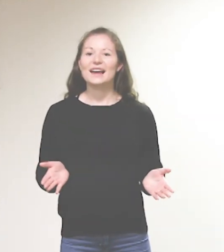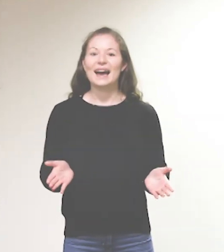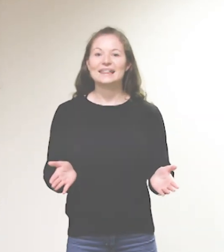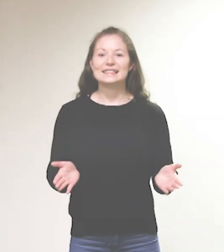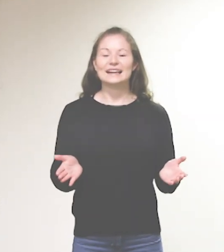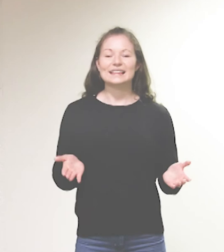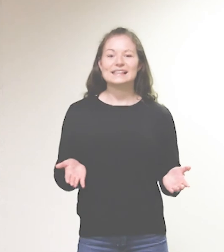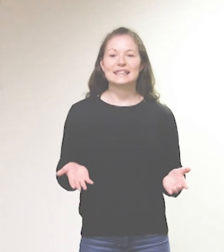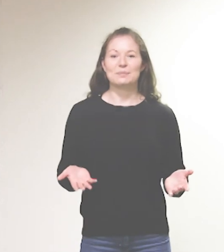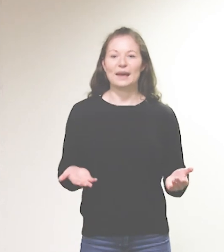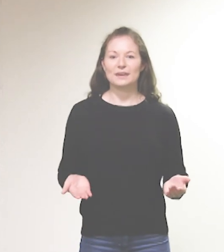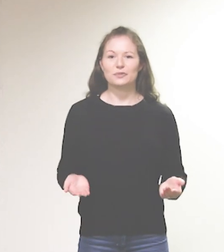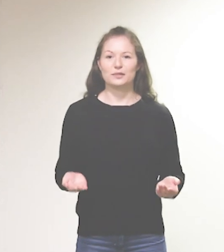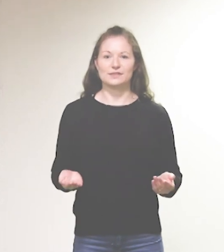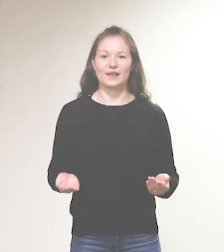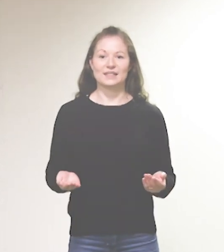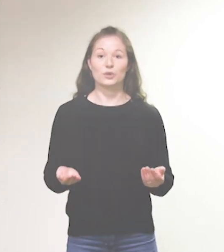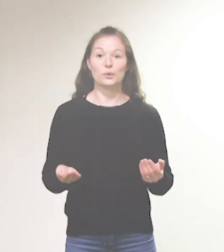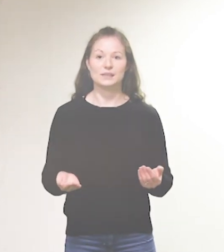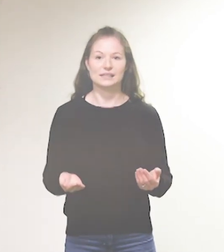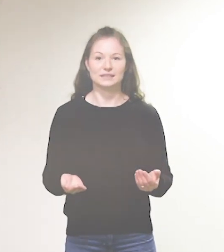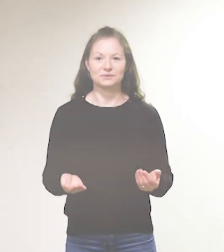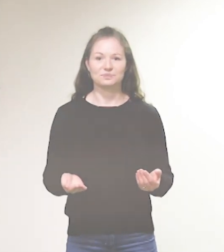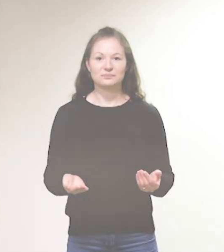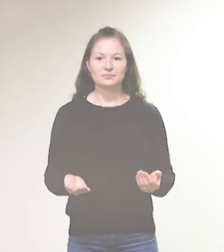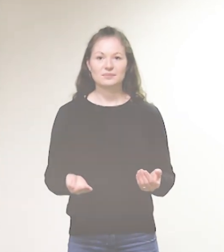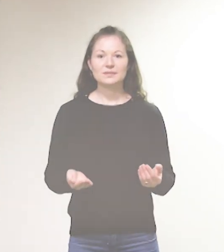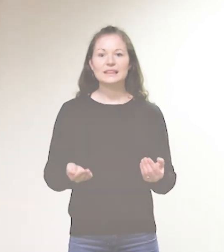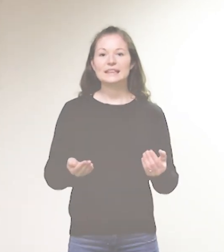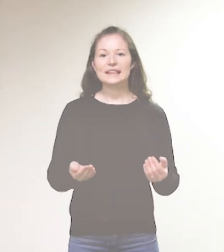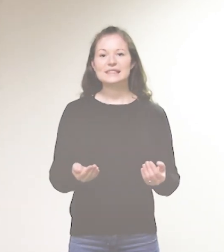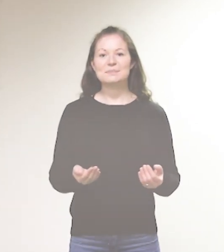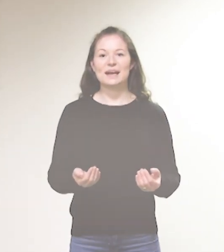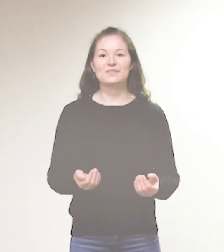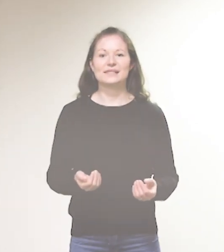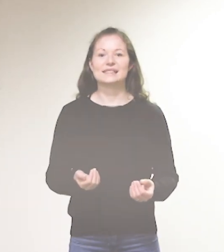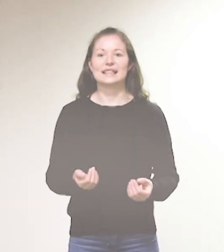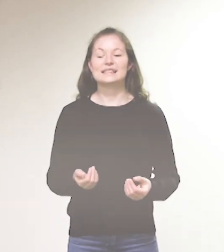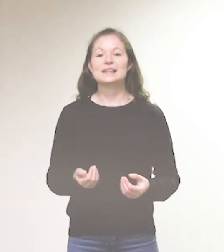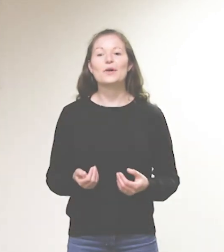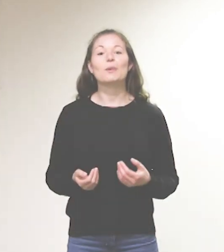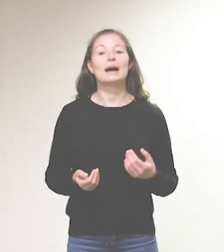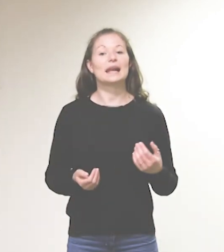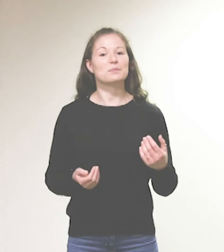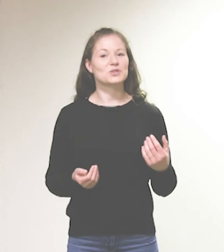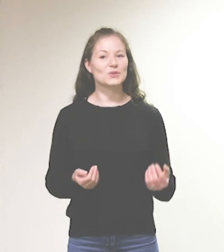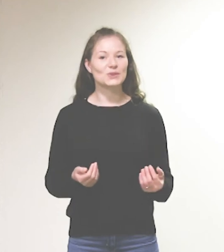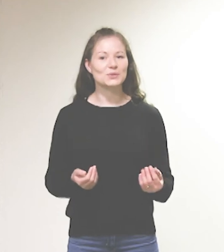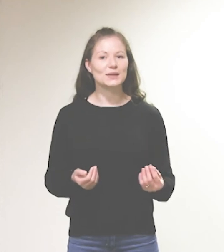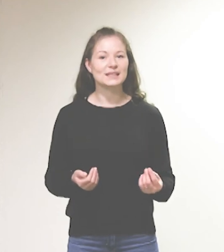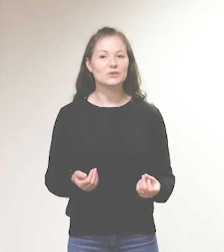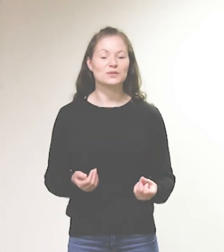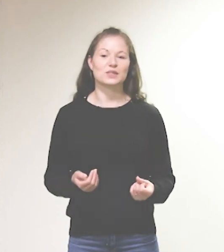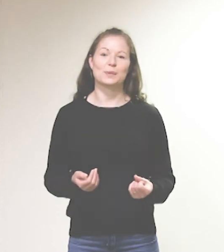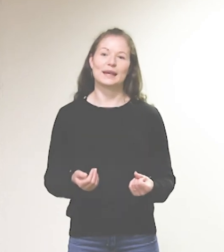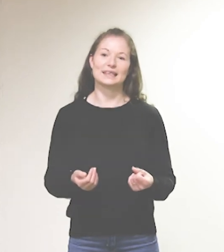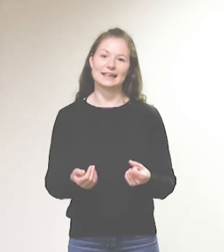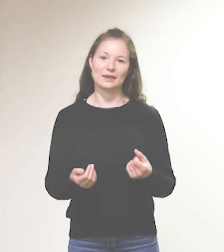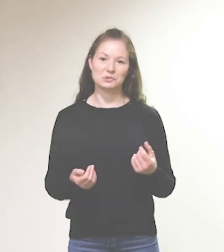die ganzen Gebärden fürs Vaterunser. Jetzt machen wir das Ganze nochmal am Stück durch. Und wir sprechen laut